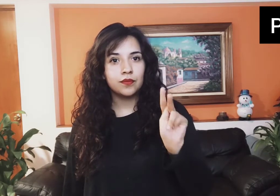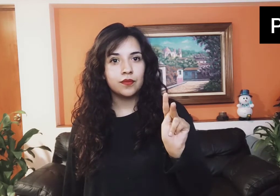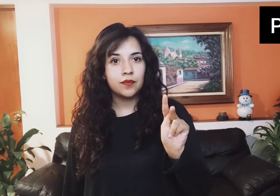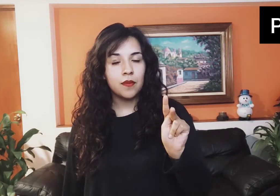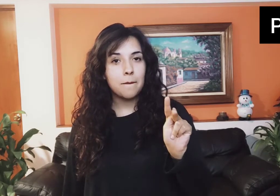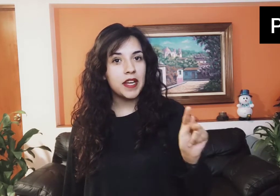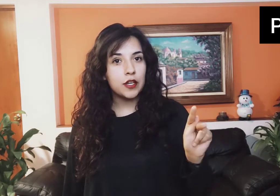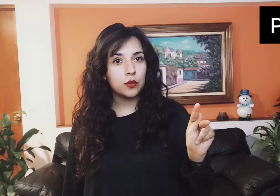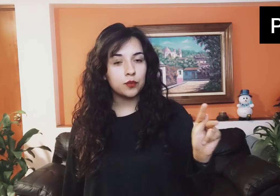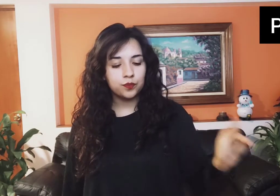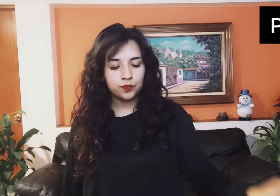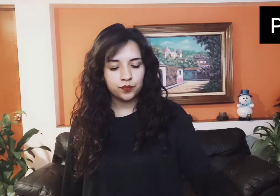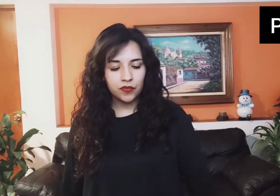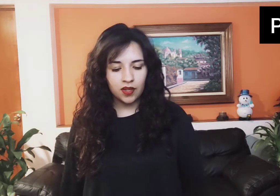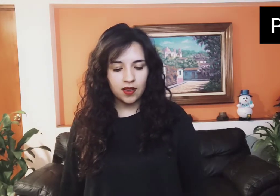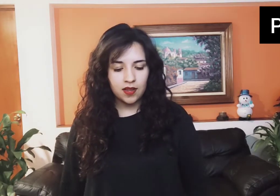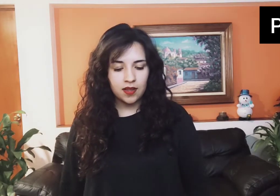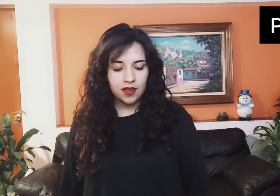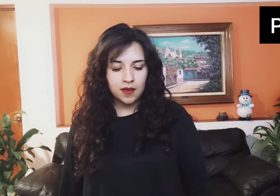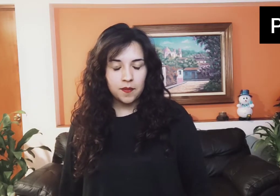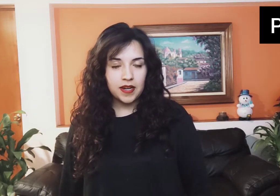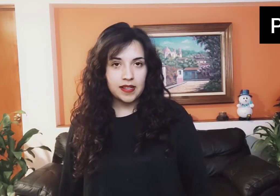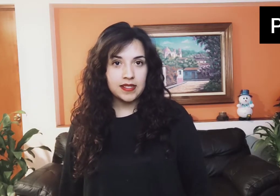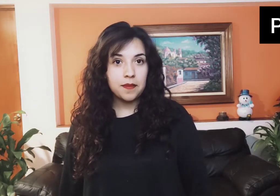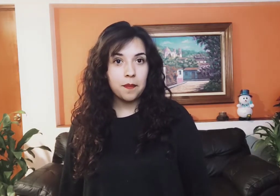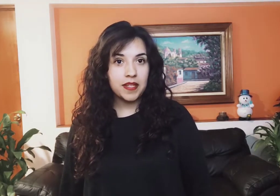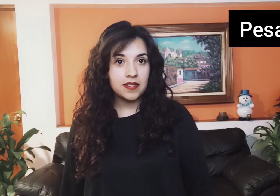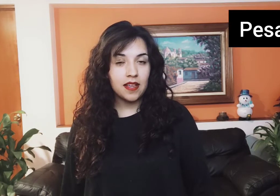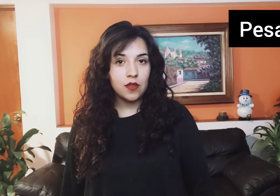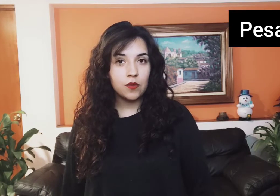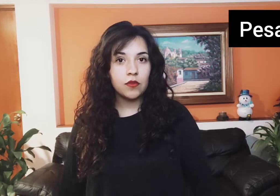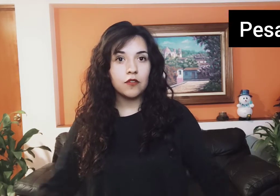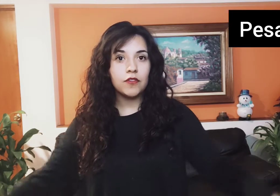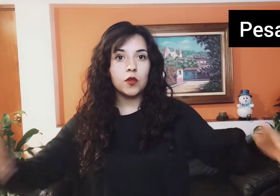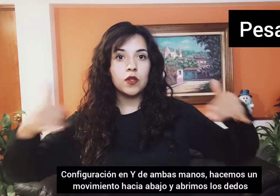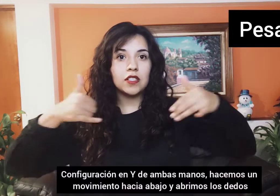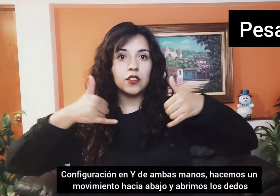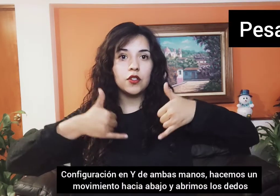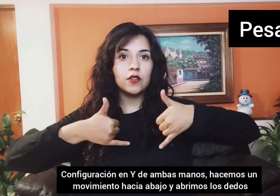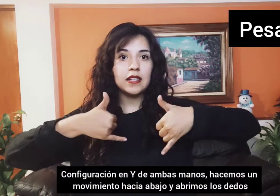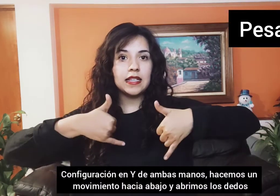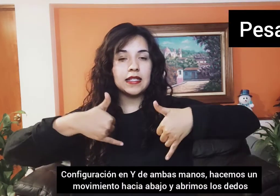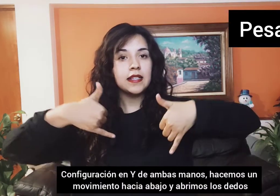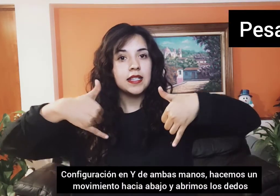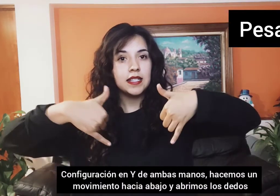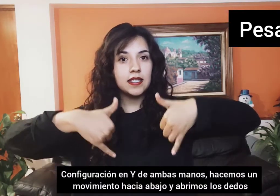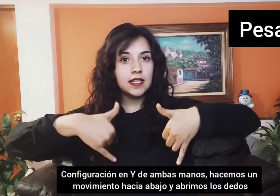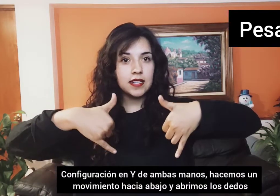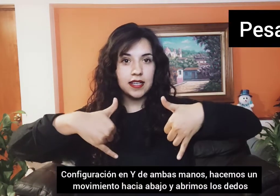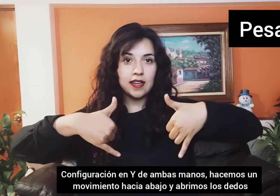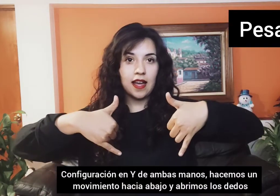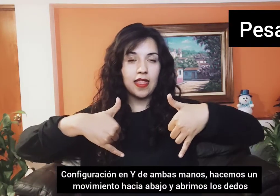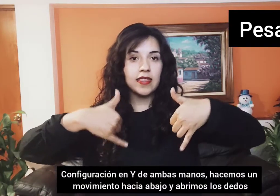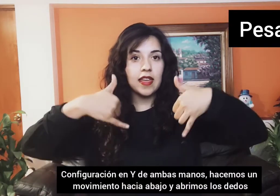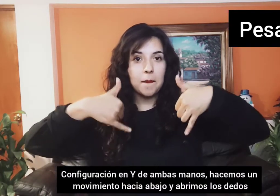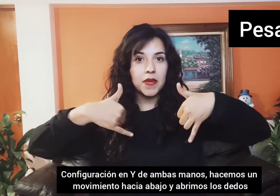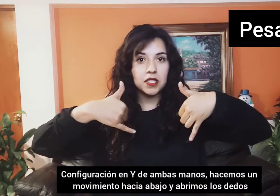Pero. Para decir pesado, configuración en Y de ambas